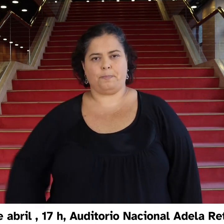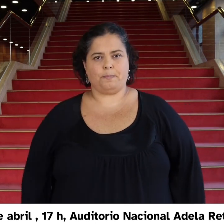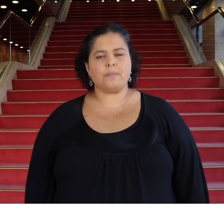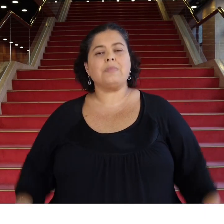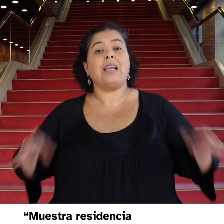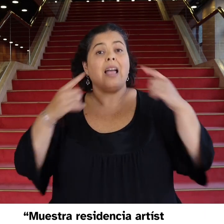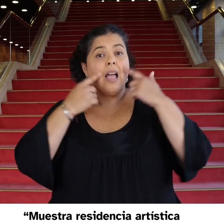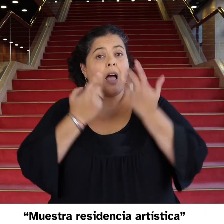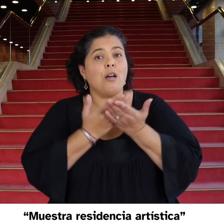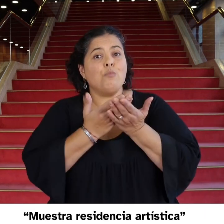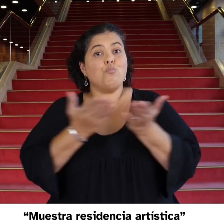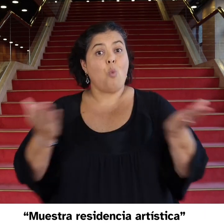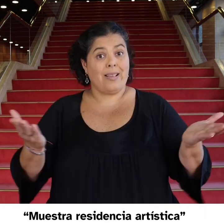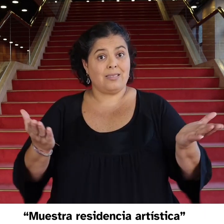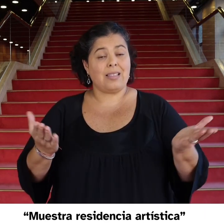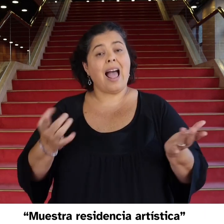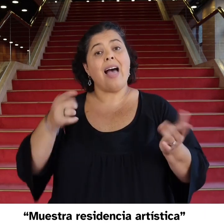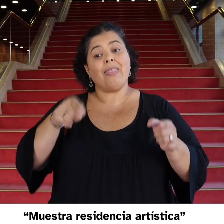Muestra Residencia Artística